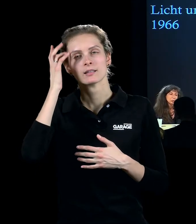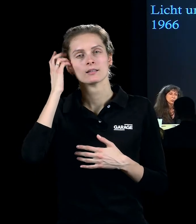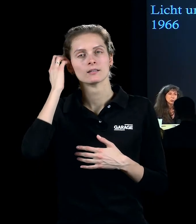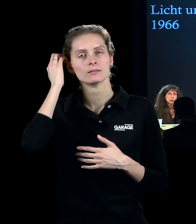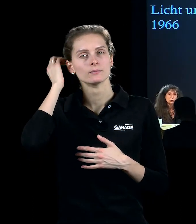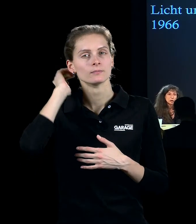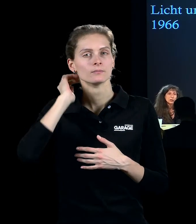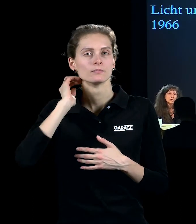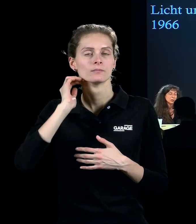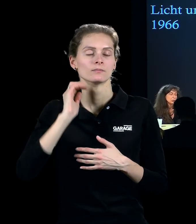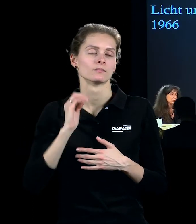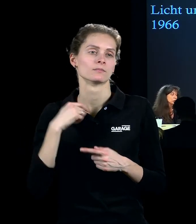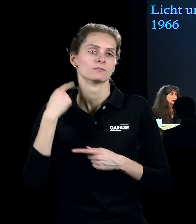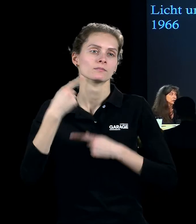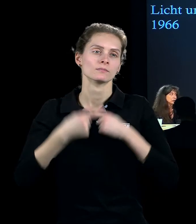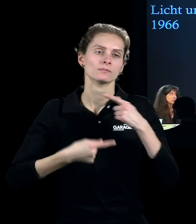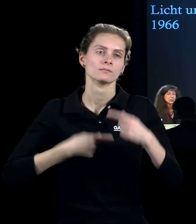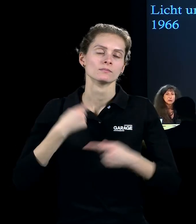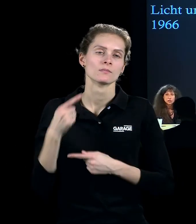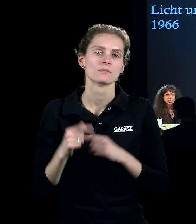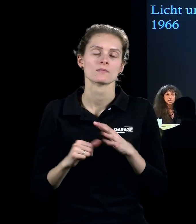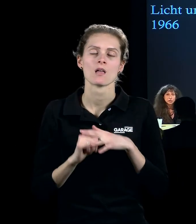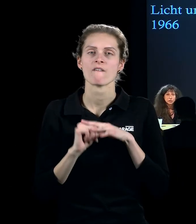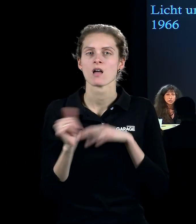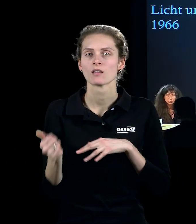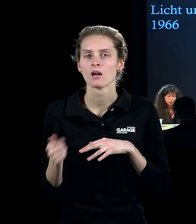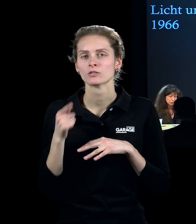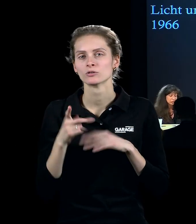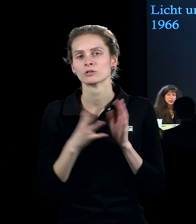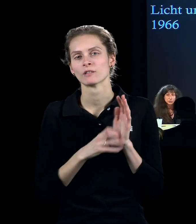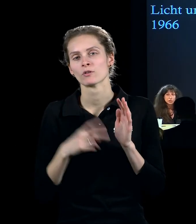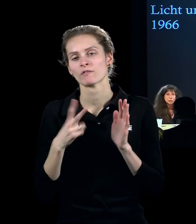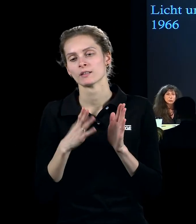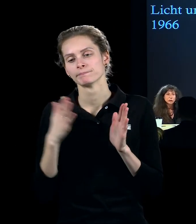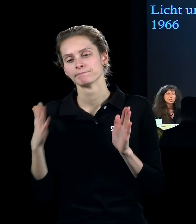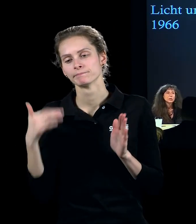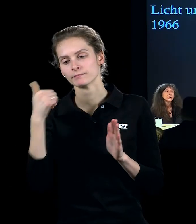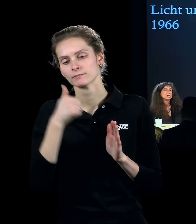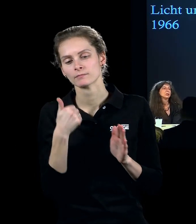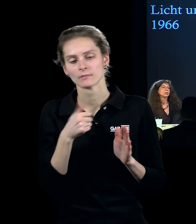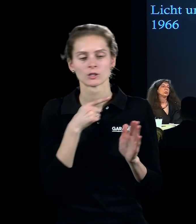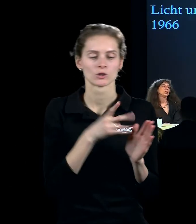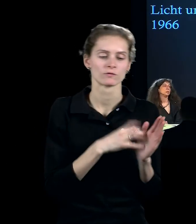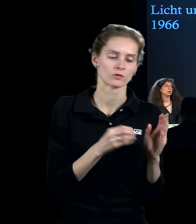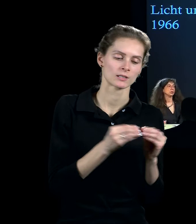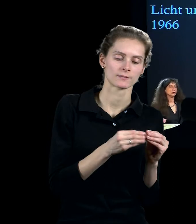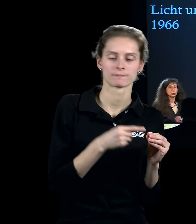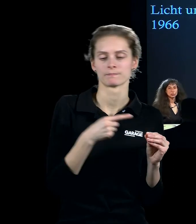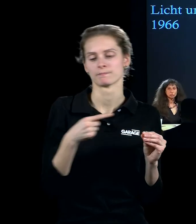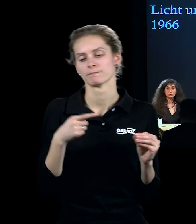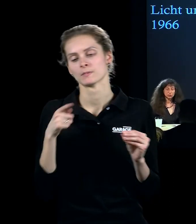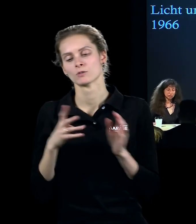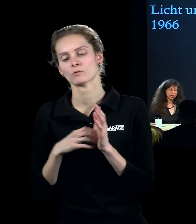тоже унаследована из авангарда 20-х годов, 10-х, 20-х годов. Одним из